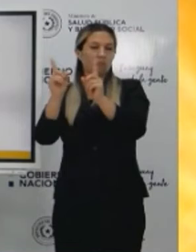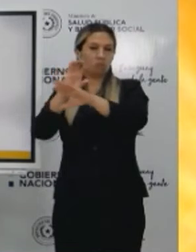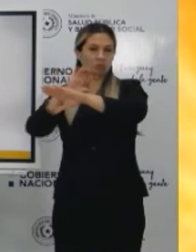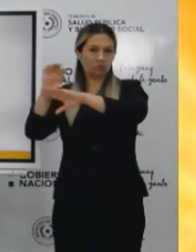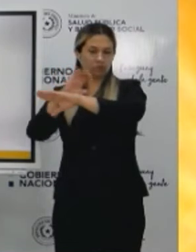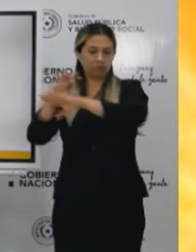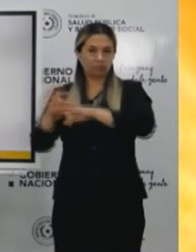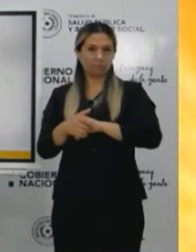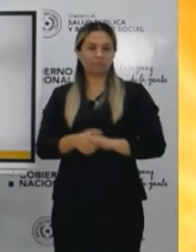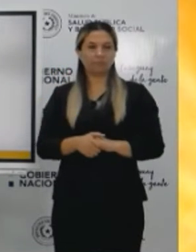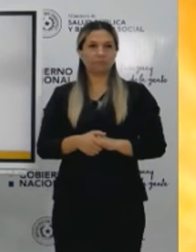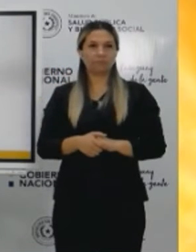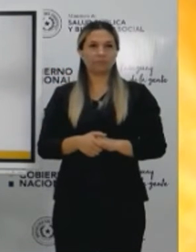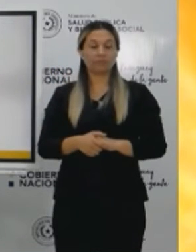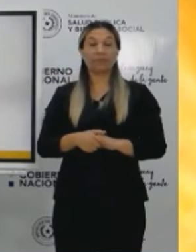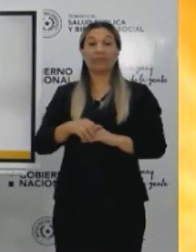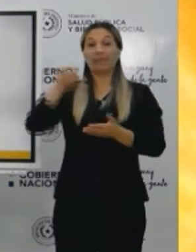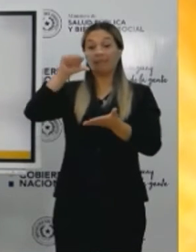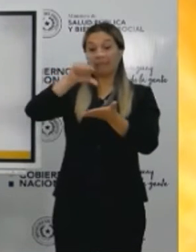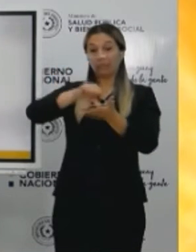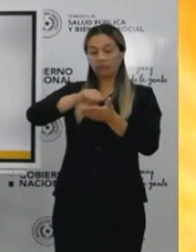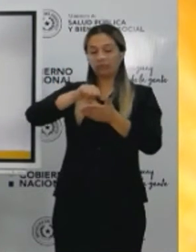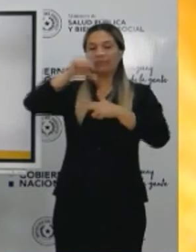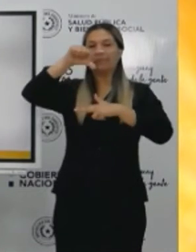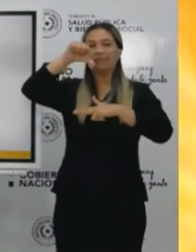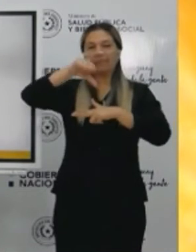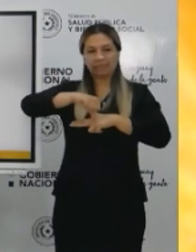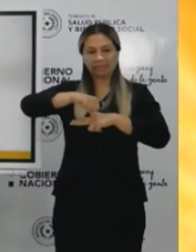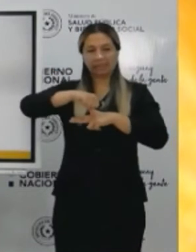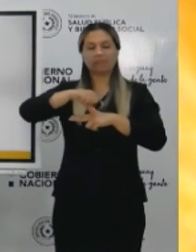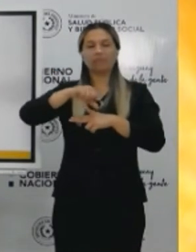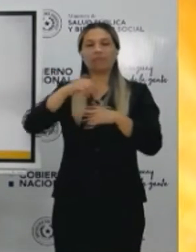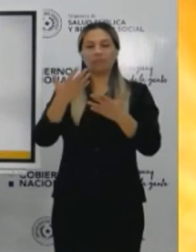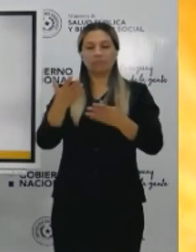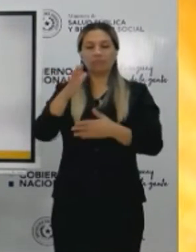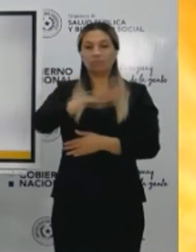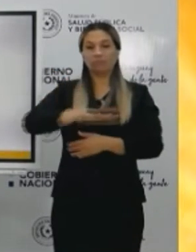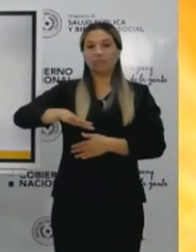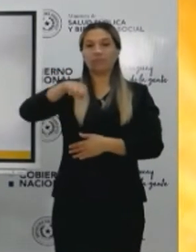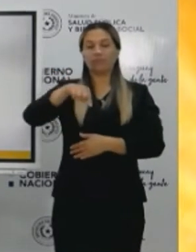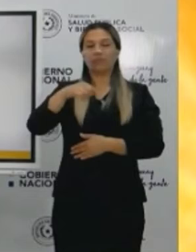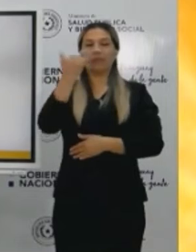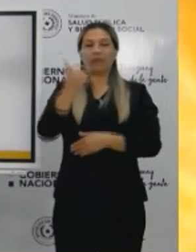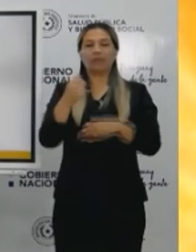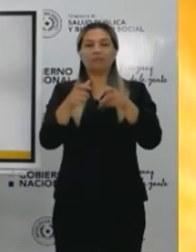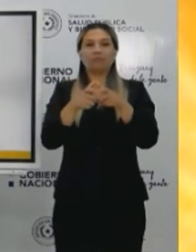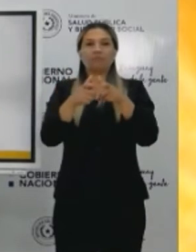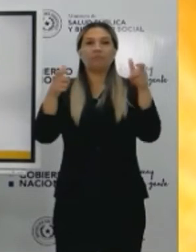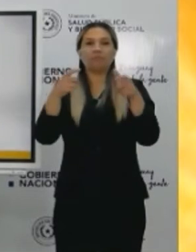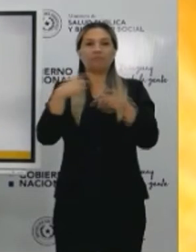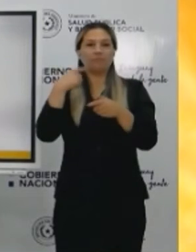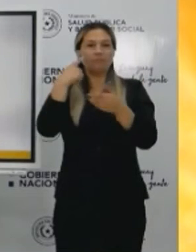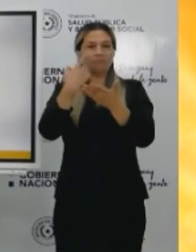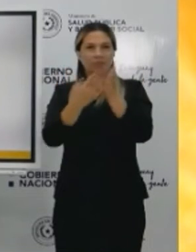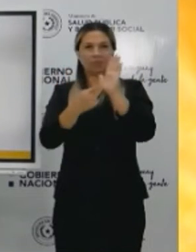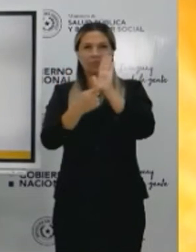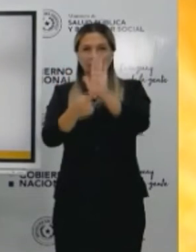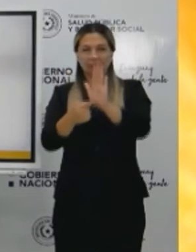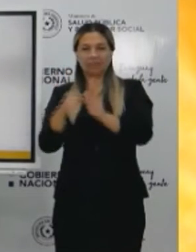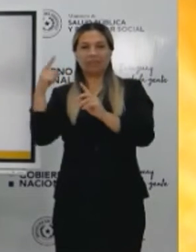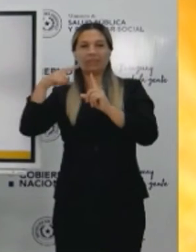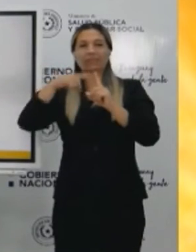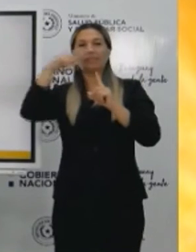En lo que hace a Asunción y Central, decíamos que el aumento que vemos a nivel país es a